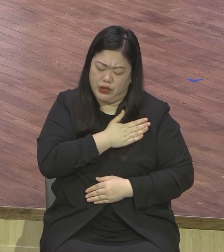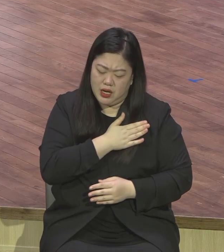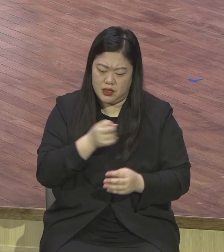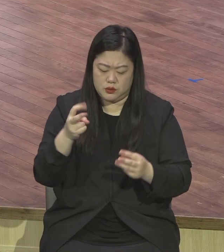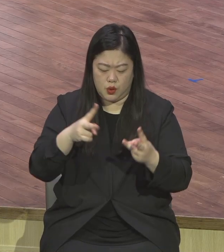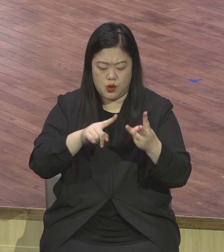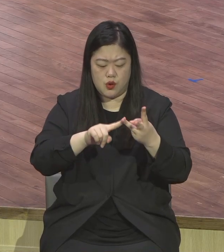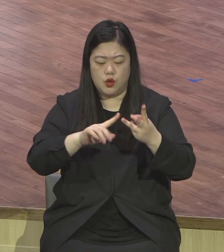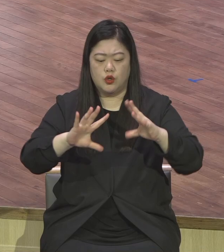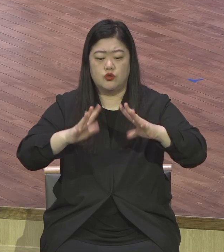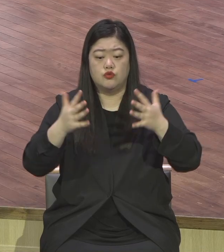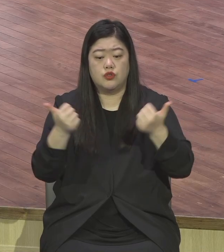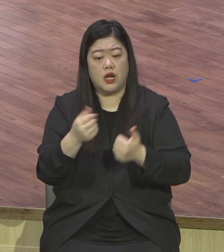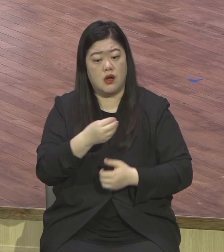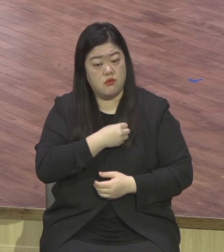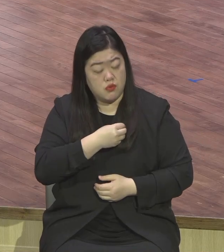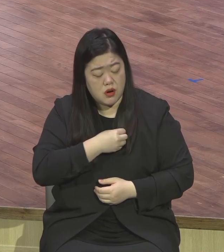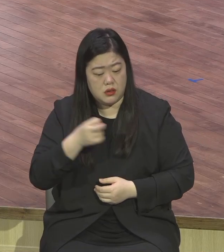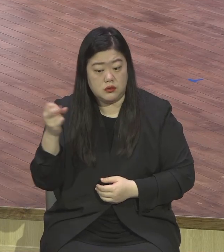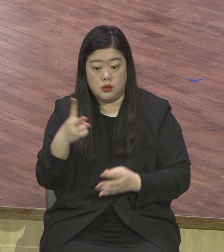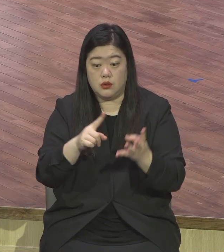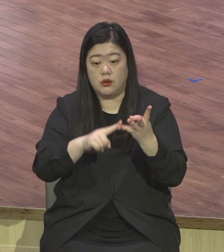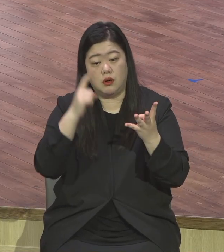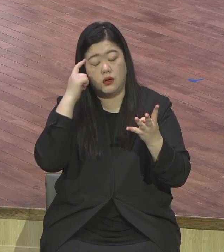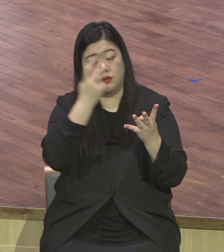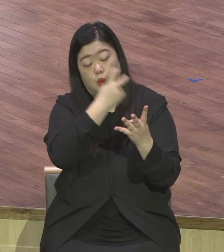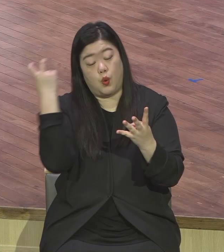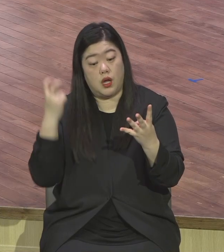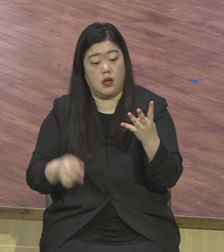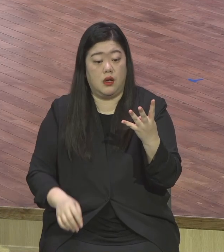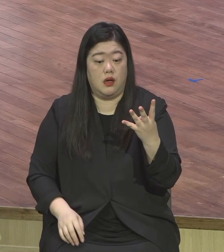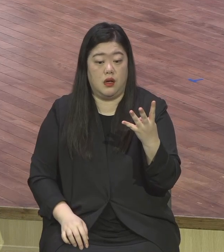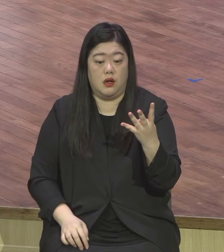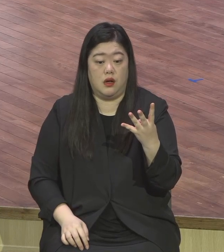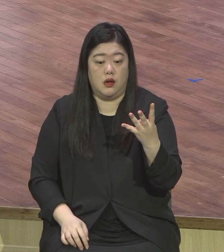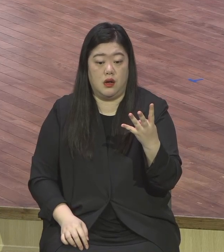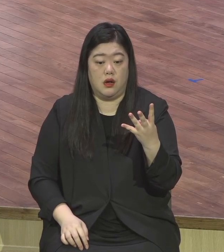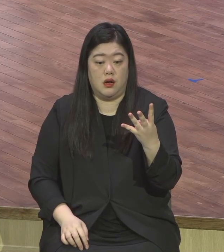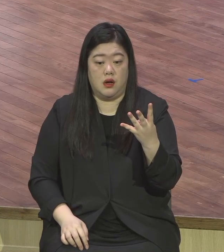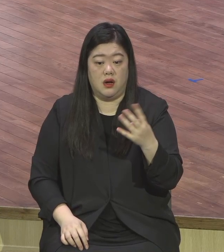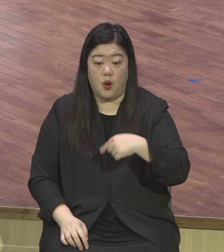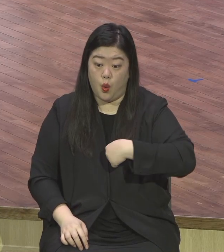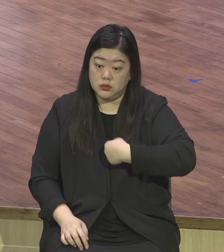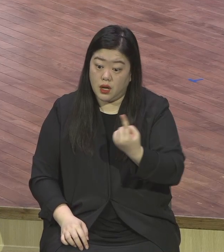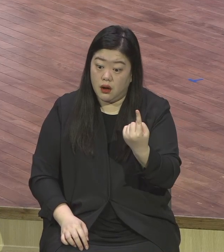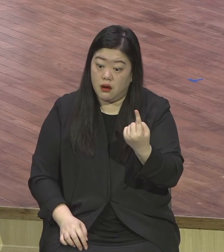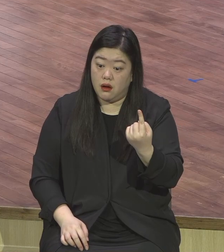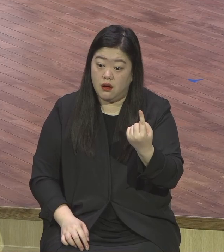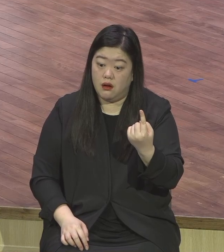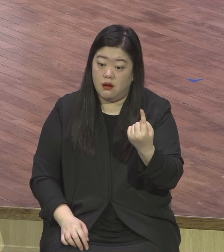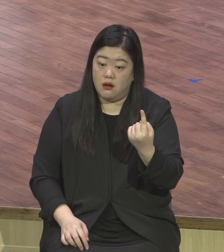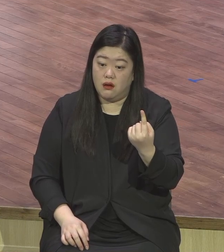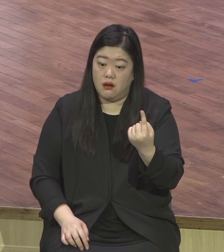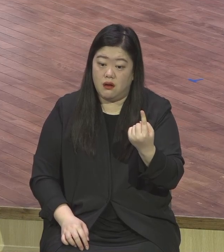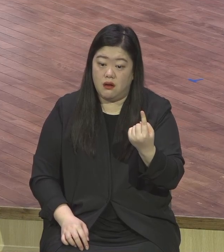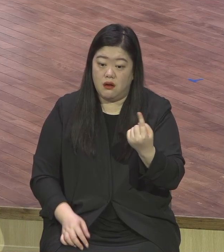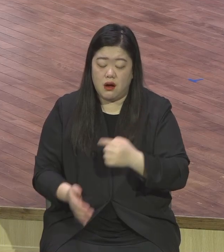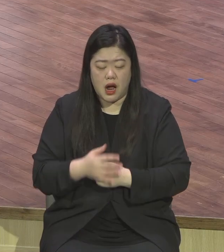엘리트 관리 엘리트 관리 그 당시에 이 사람이 엘리트 관리였다.